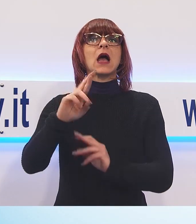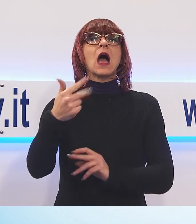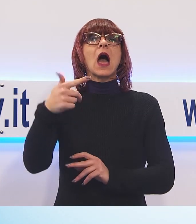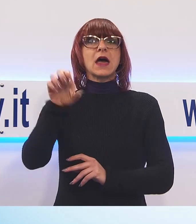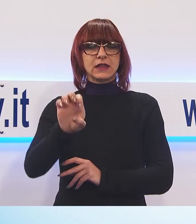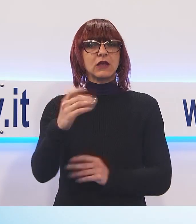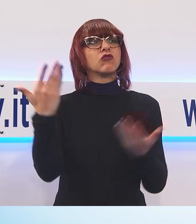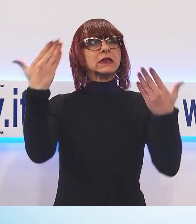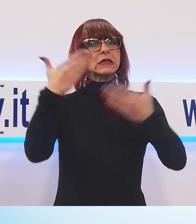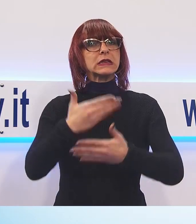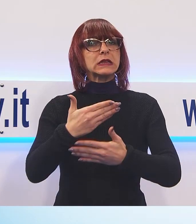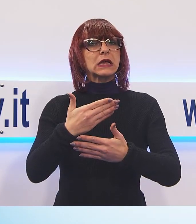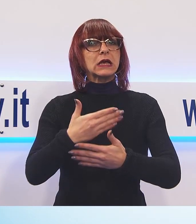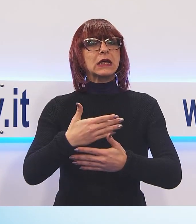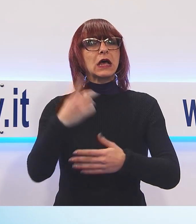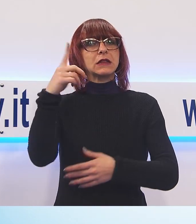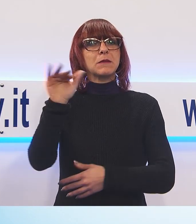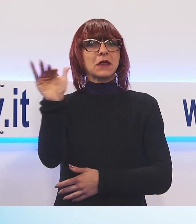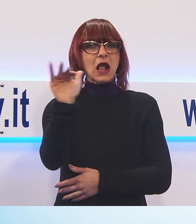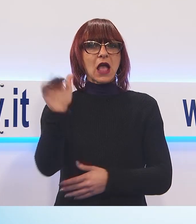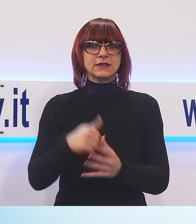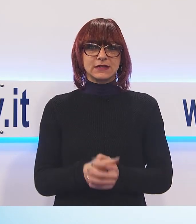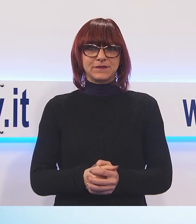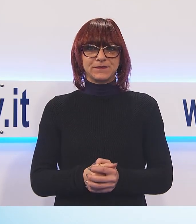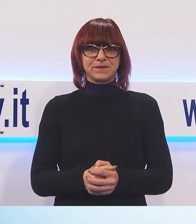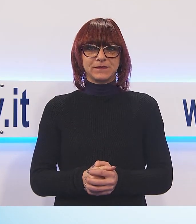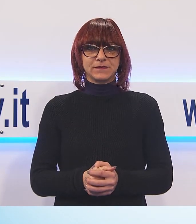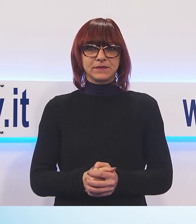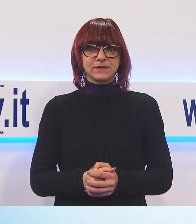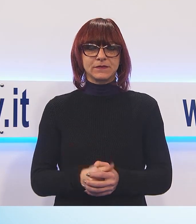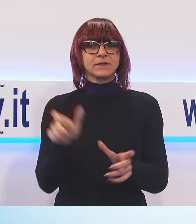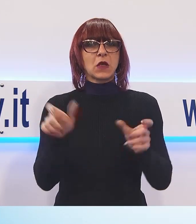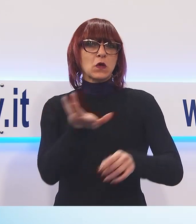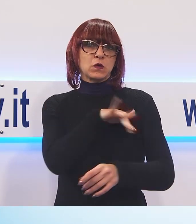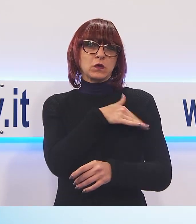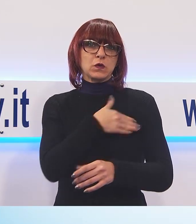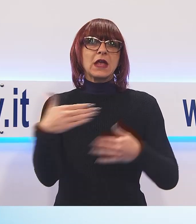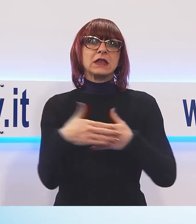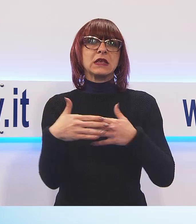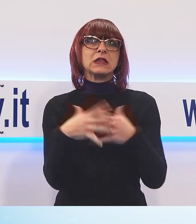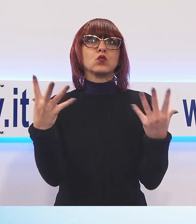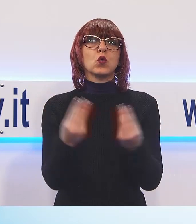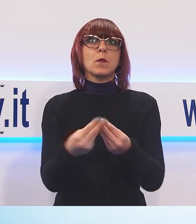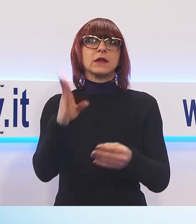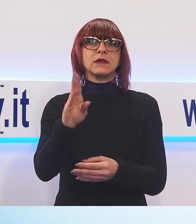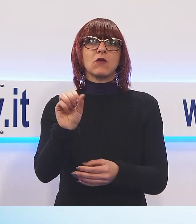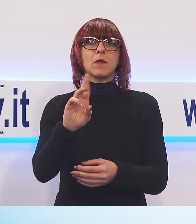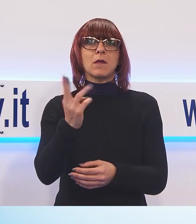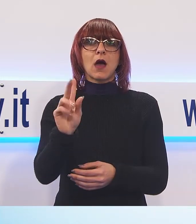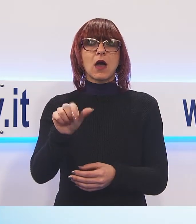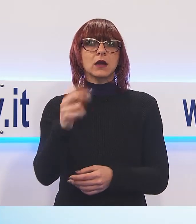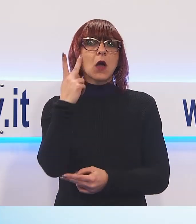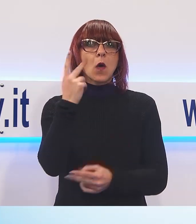A scuola di Battitura delle Castagne gli studenti dell'Istituto Comprensivo di Barga hanno assistito alle attività in uno